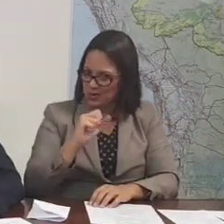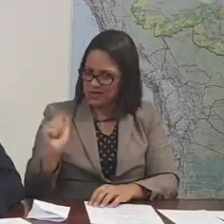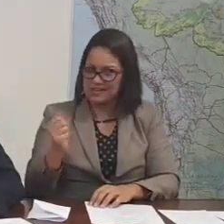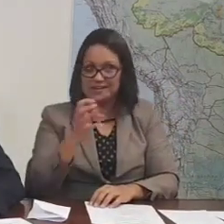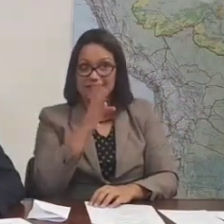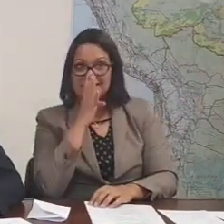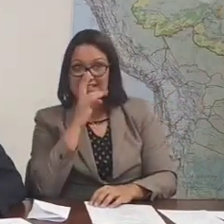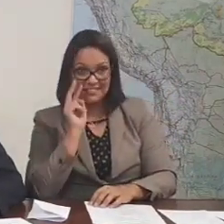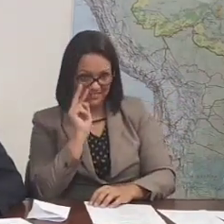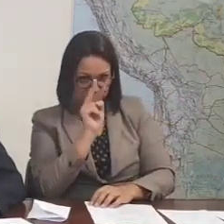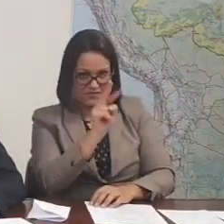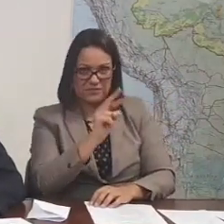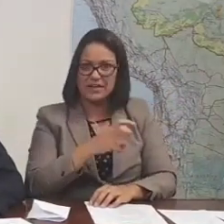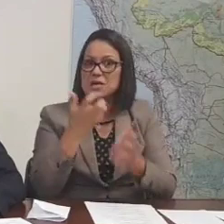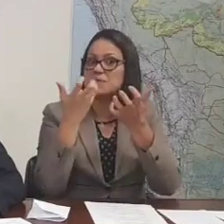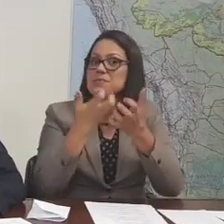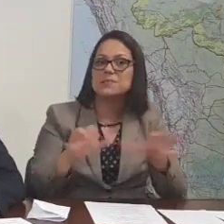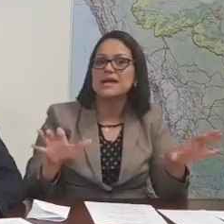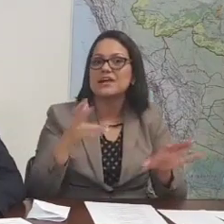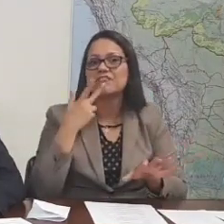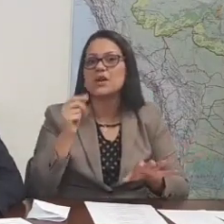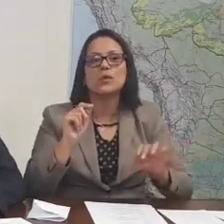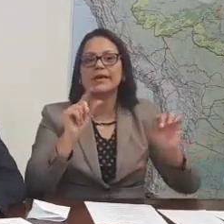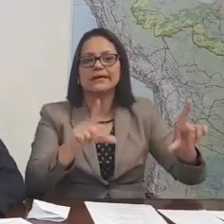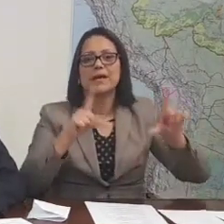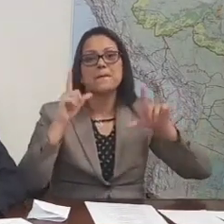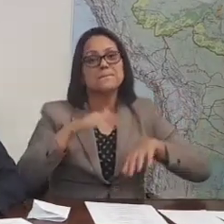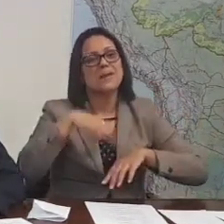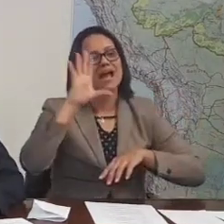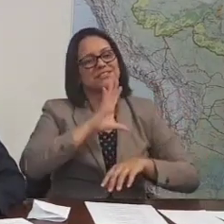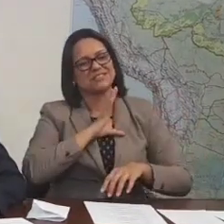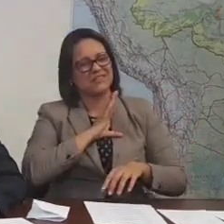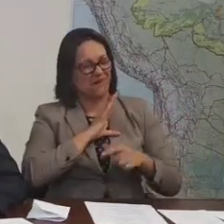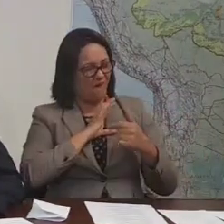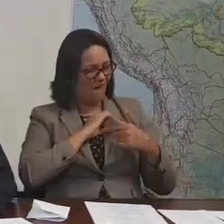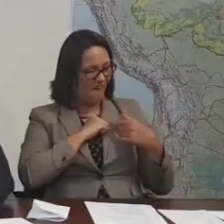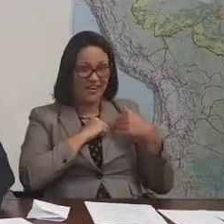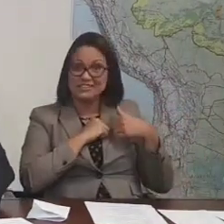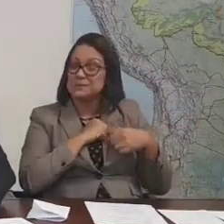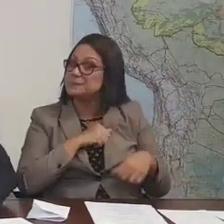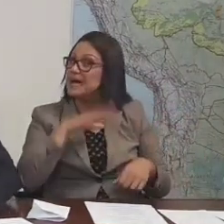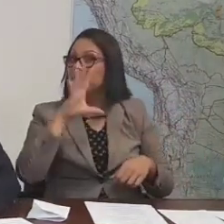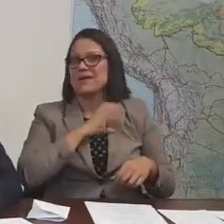é nossa. Eu não quero falar aqui qual é o quadro que eu mais gosto, porque pode pegar mal.